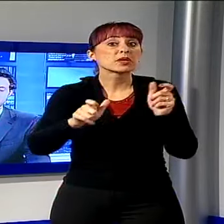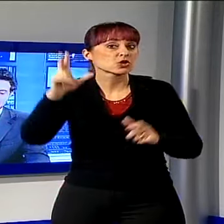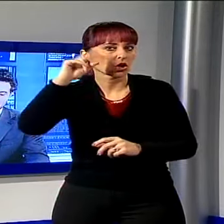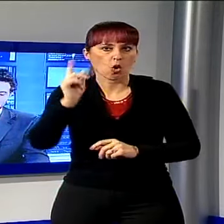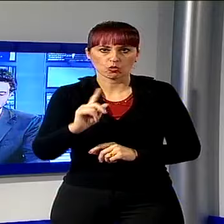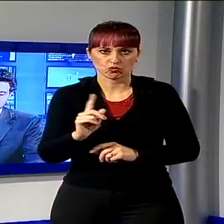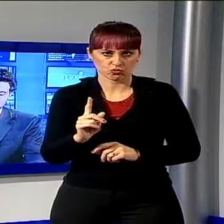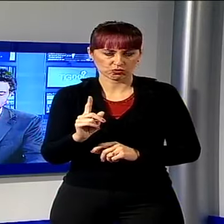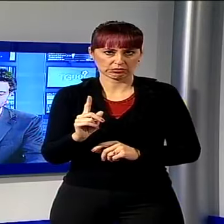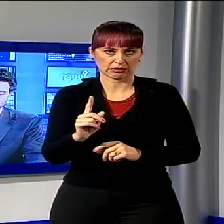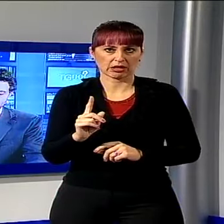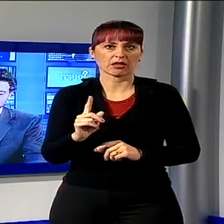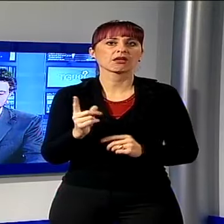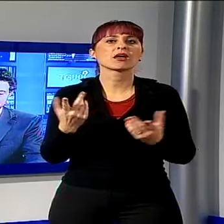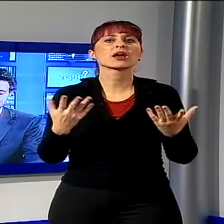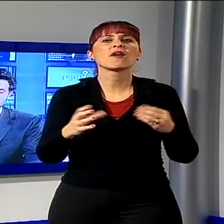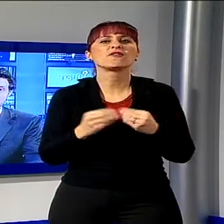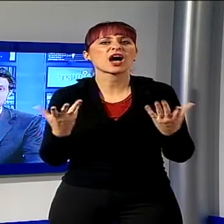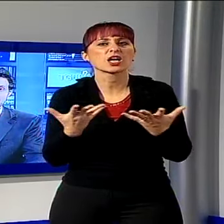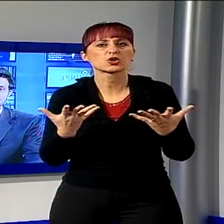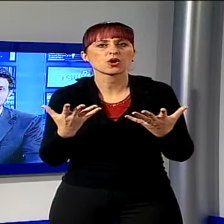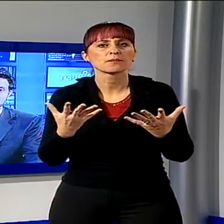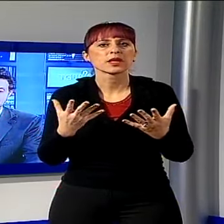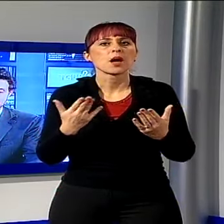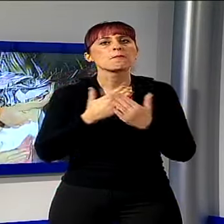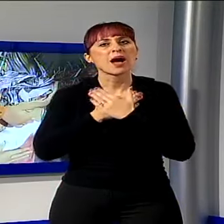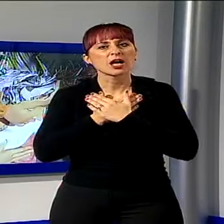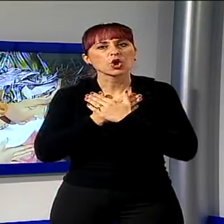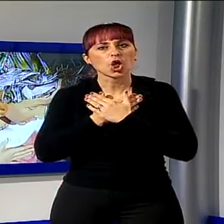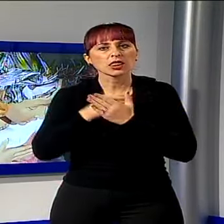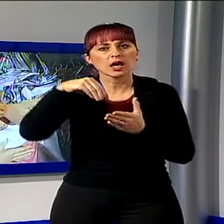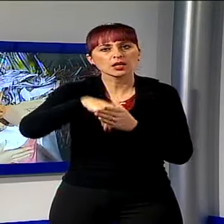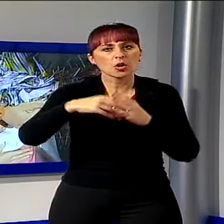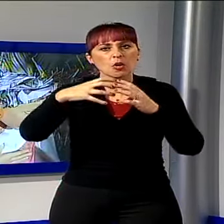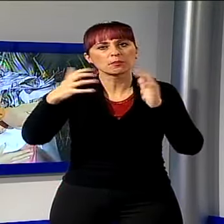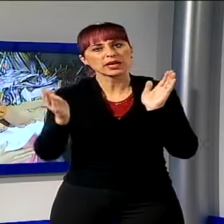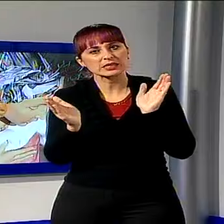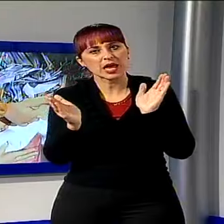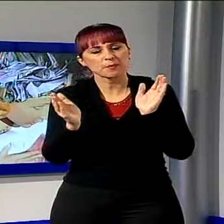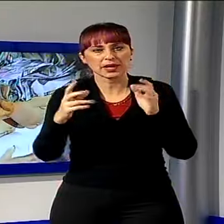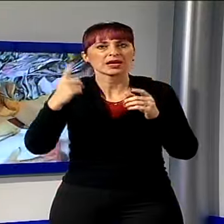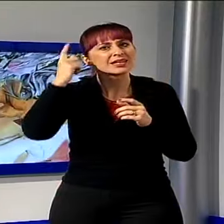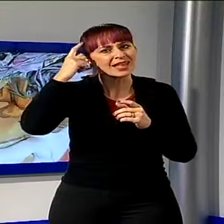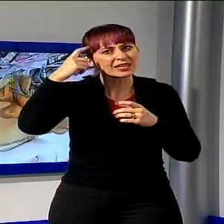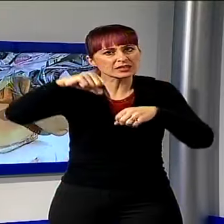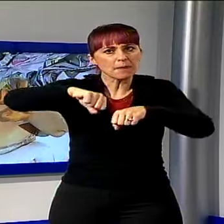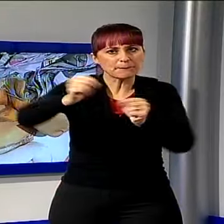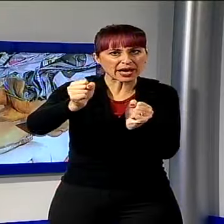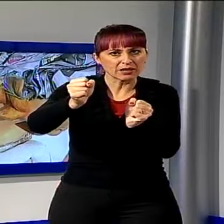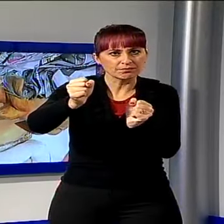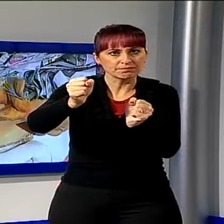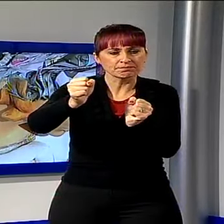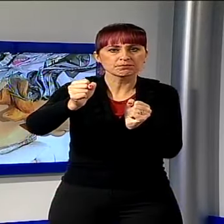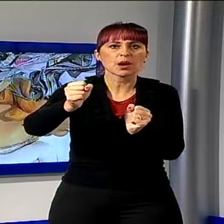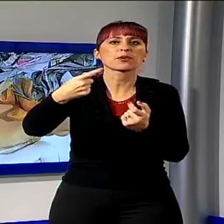vedere le immagini, hanno spezzato la testa della Madonnina che si trova nel presepe di